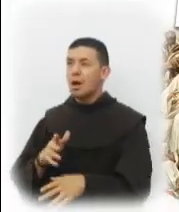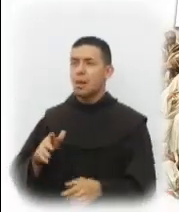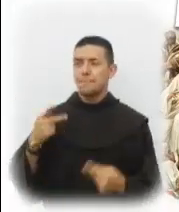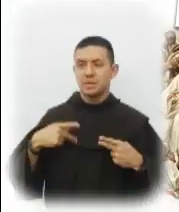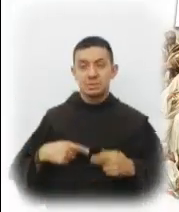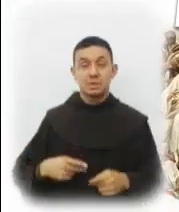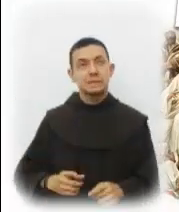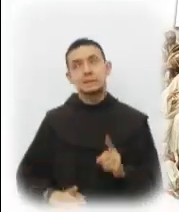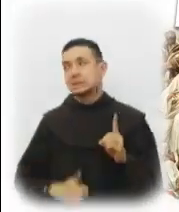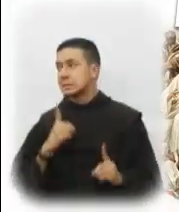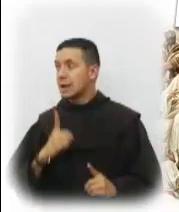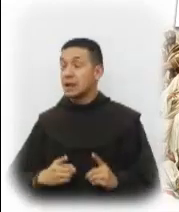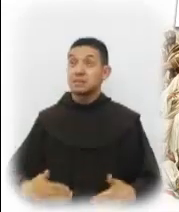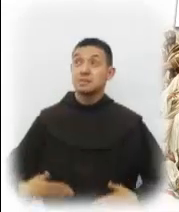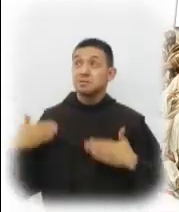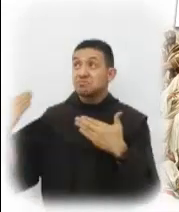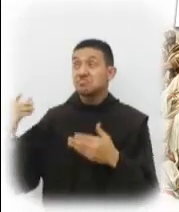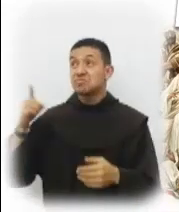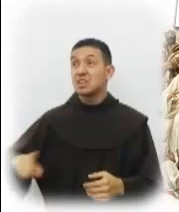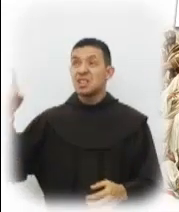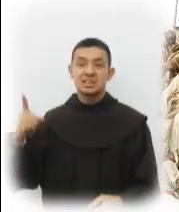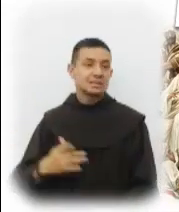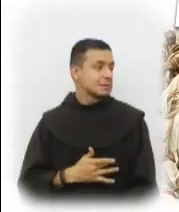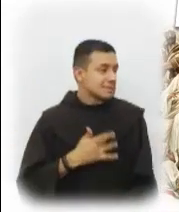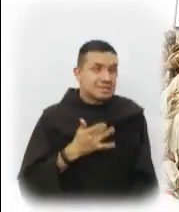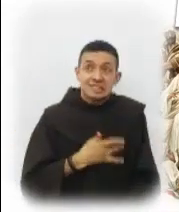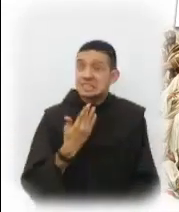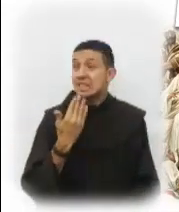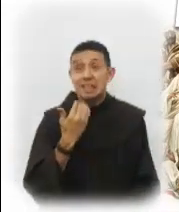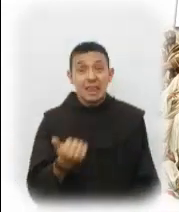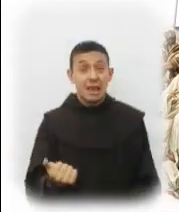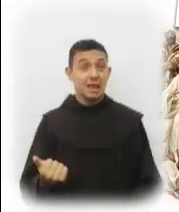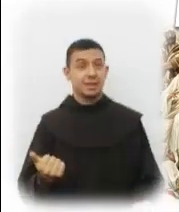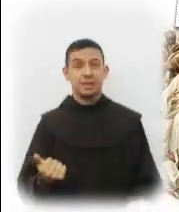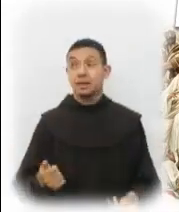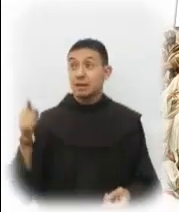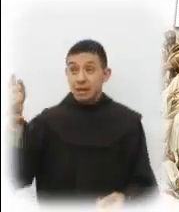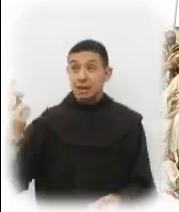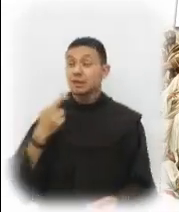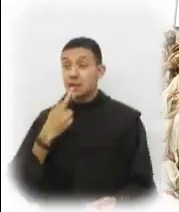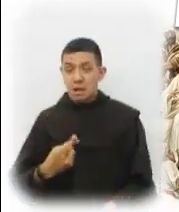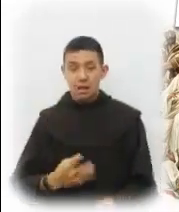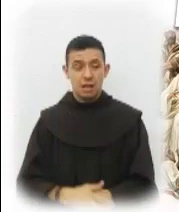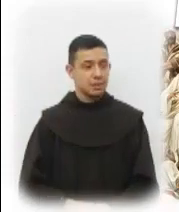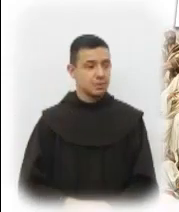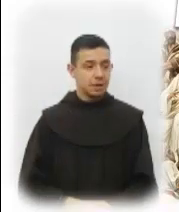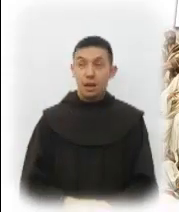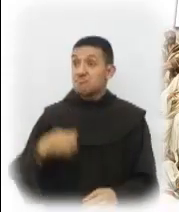confundidas porque han puesto su confianza en Dios y no sienten que corresponda a sus aspiraciones.